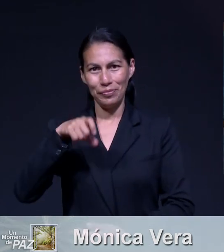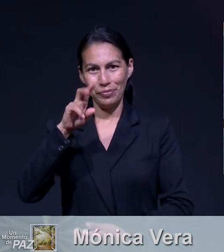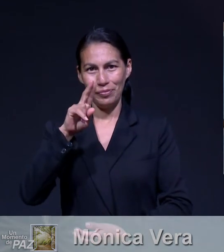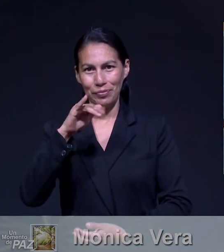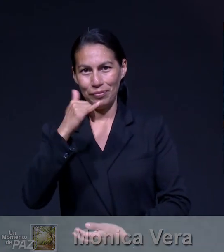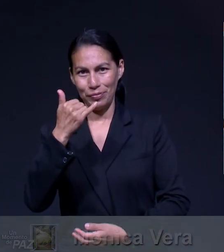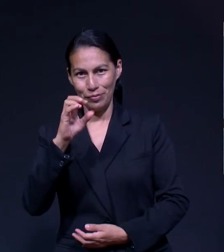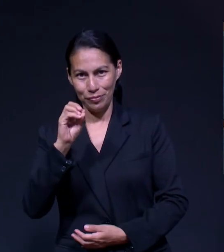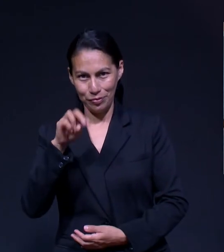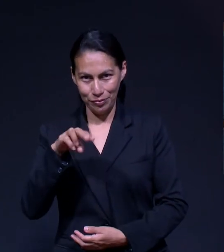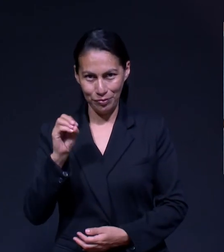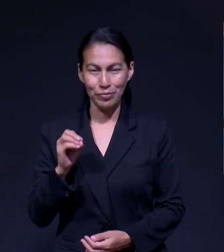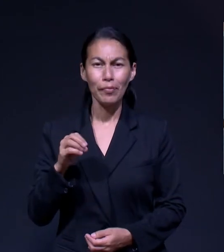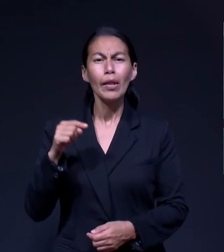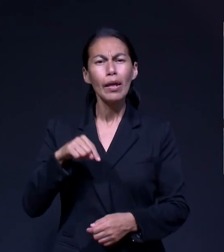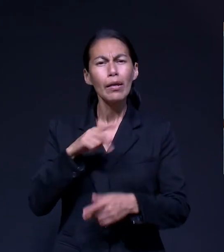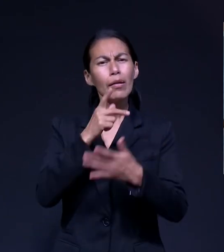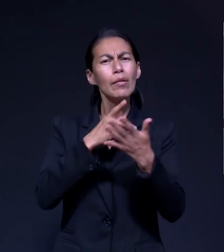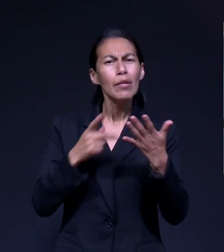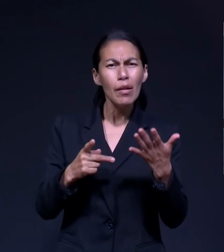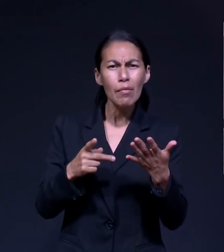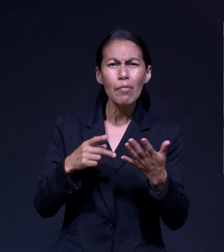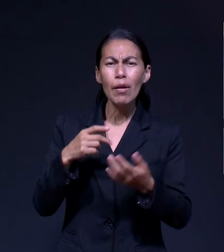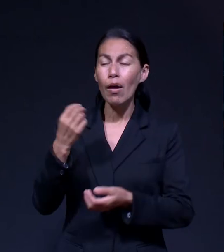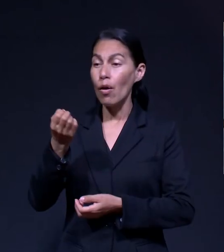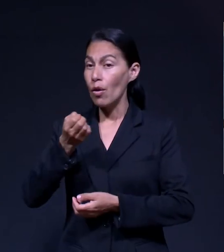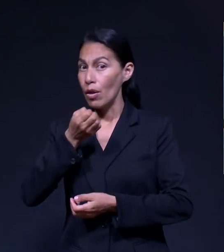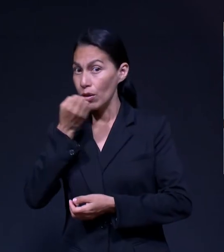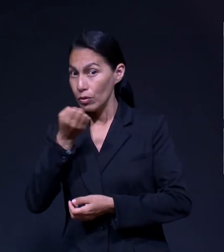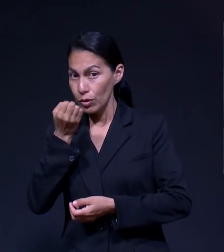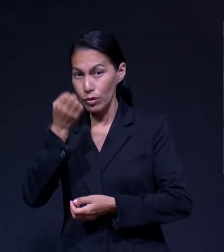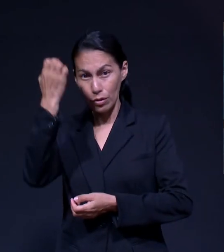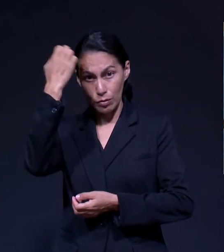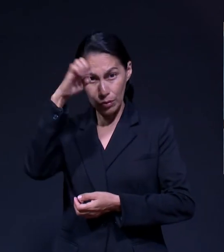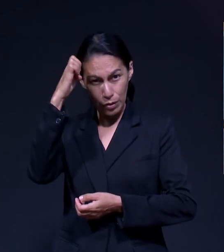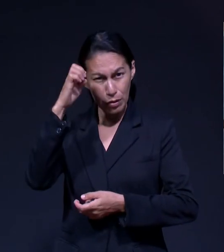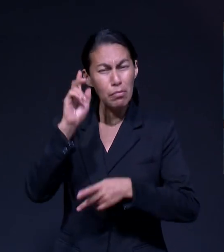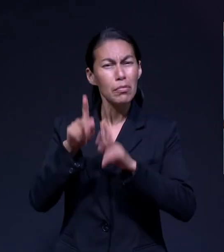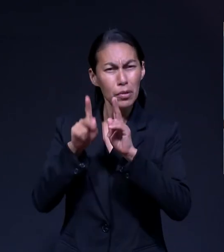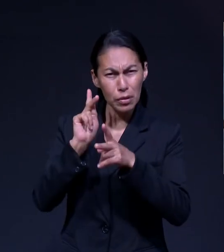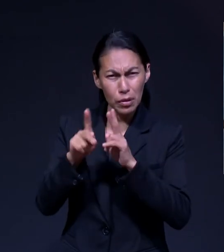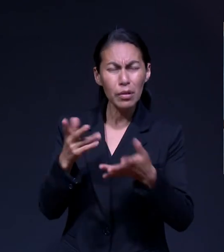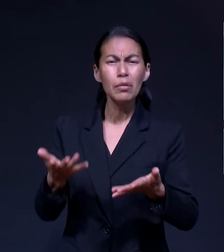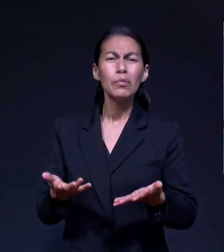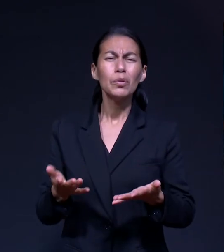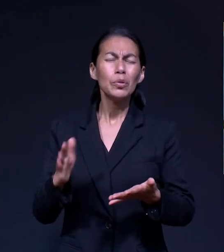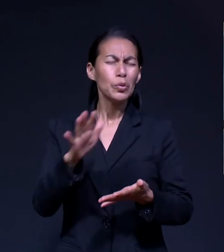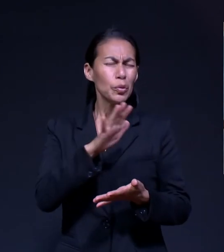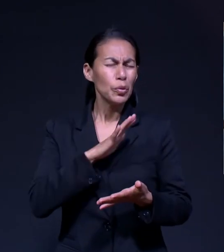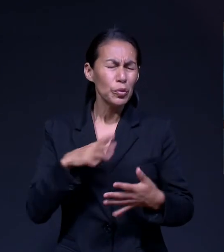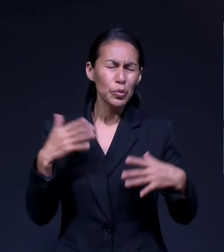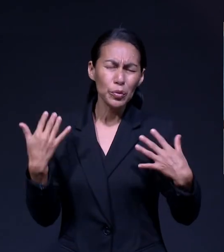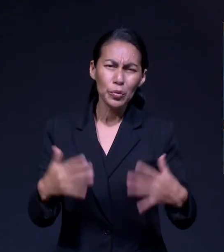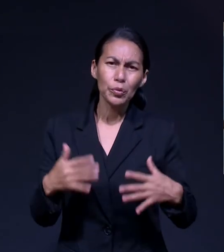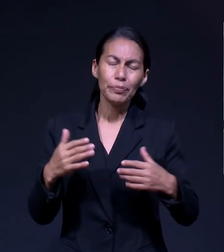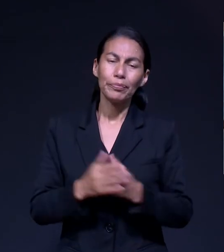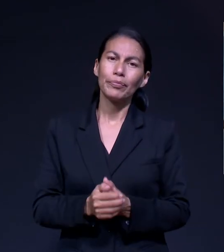sobre el poder de la oración, experiencias de fe en oración. Y realmente la oración se ha